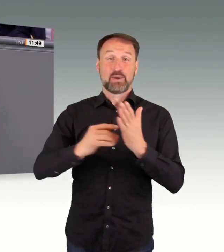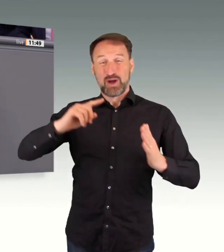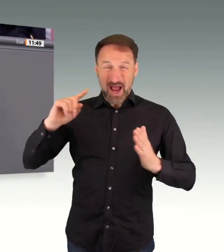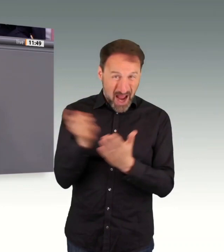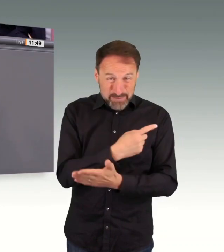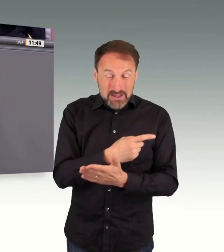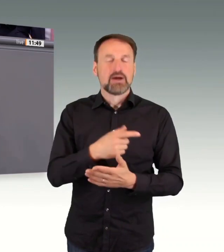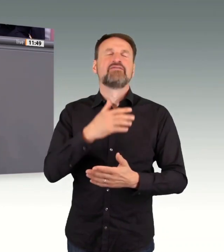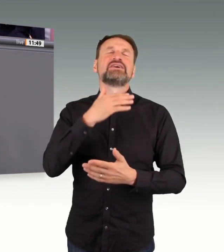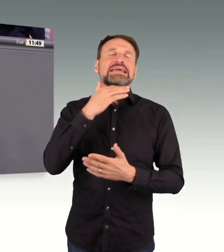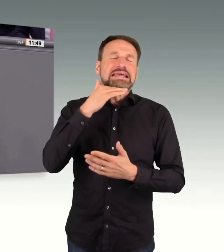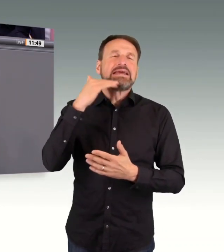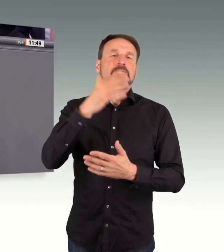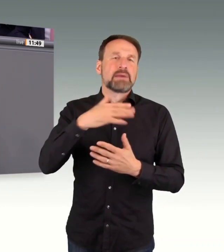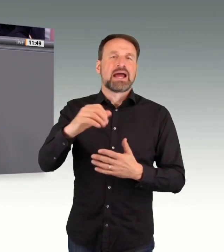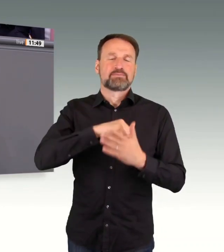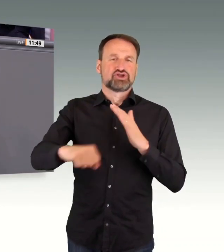Antrag, den Sie hier heute vorgelegt haben.